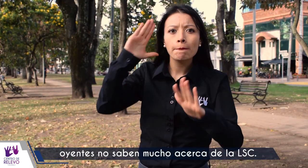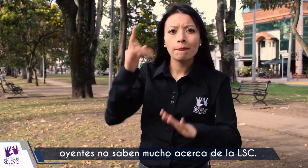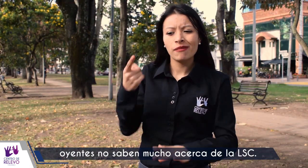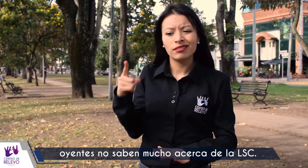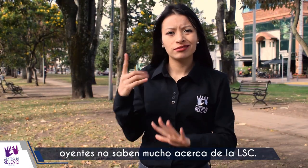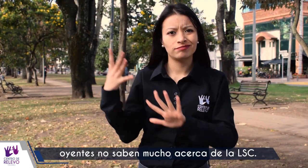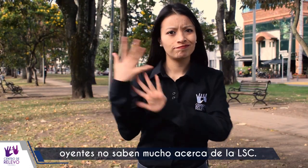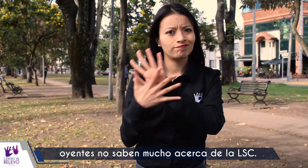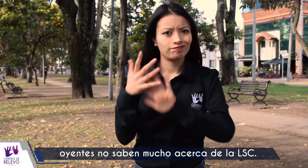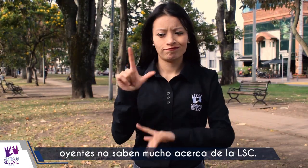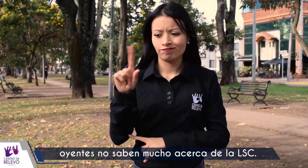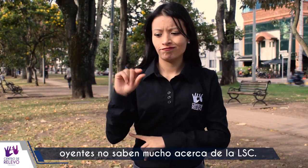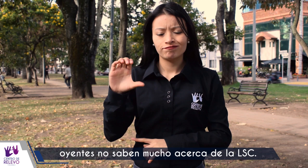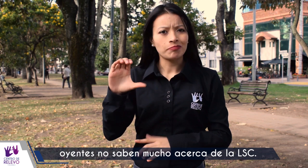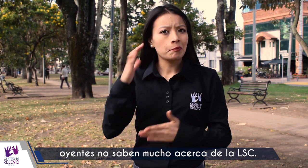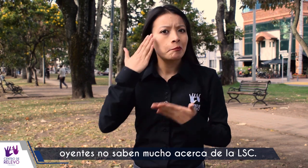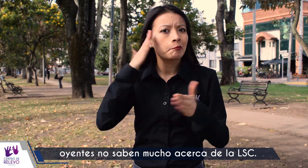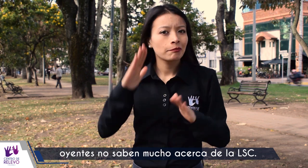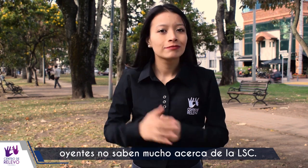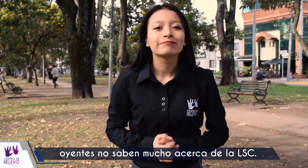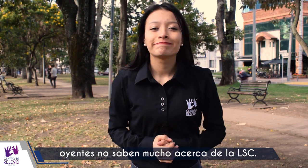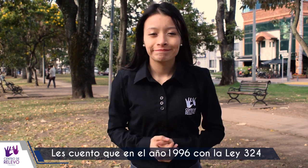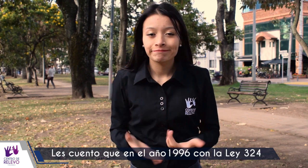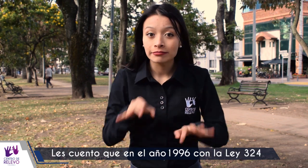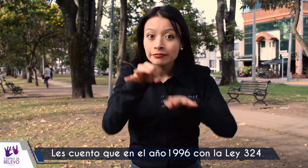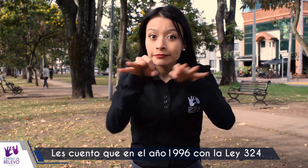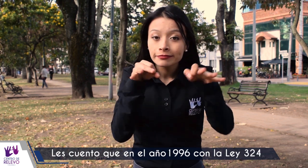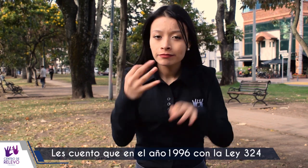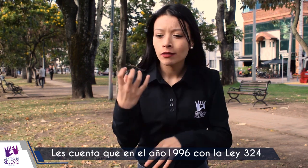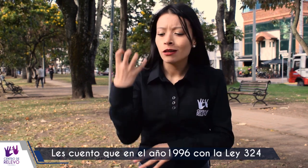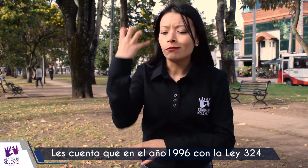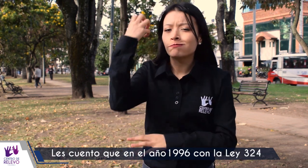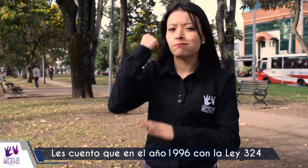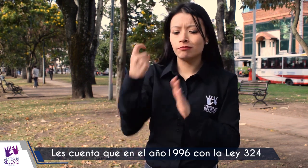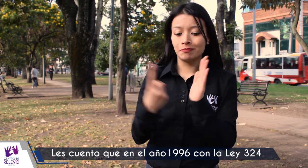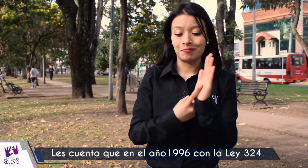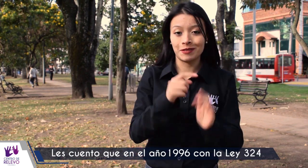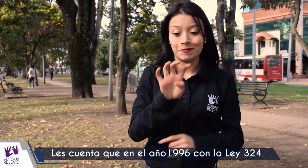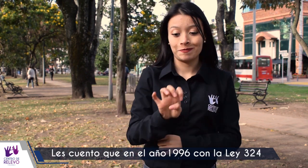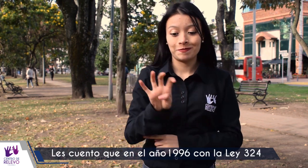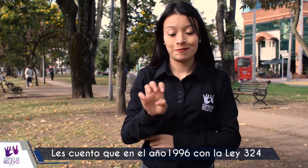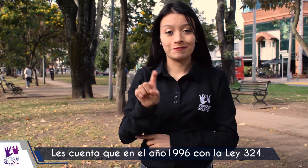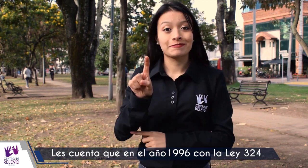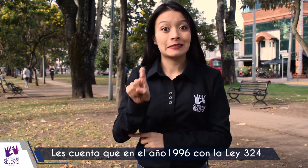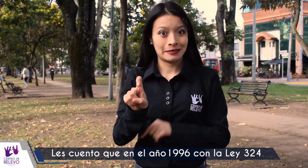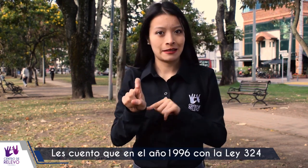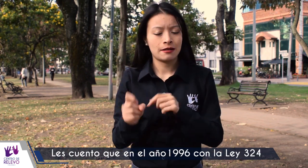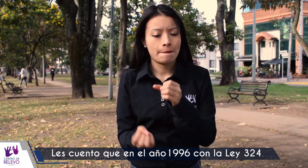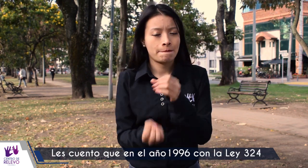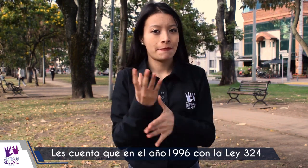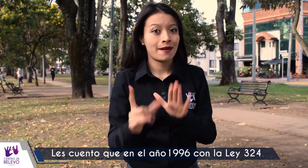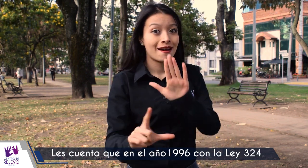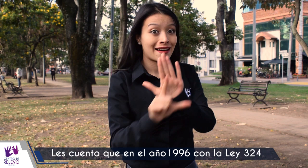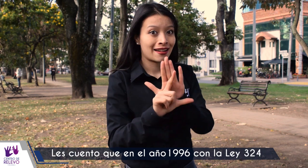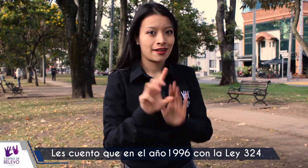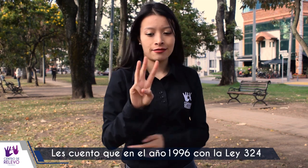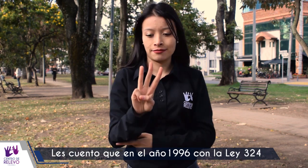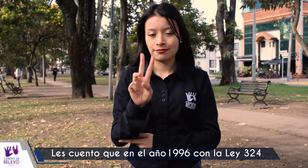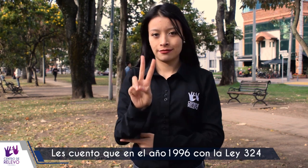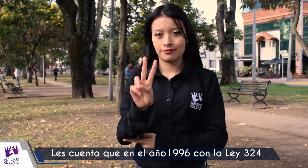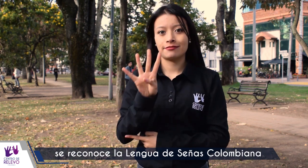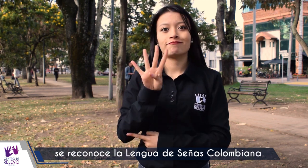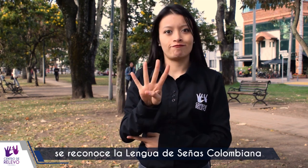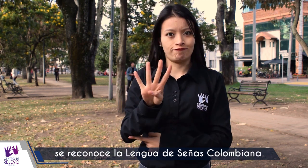de las personas oyentes no saben mucho acerca de la lengua de señas colombiana. Les cuento que en el año 1996, con la Ley